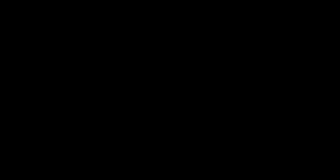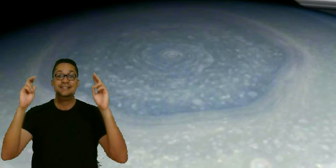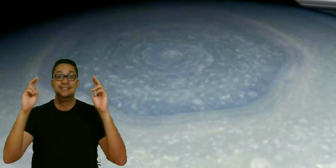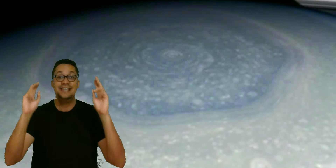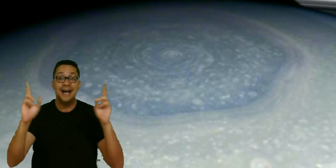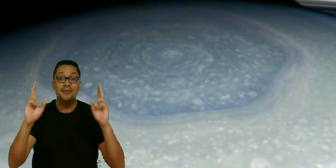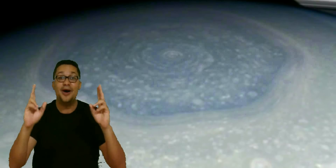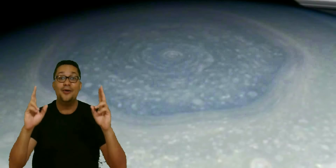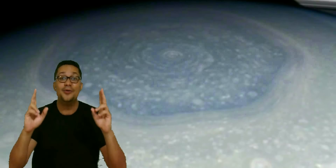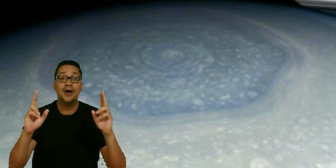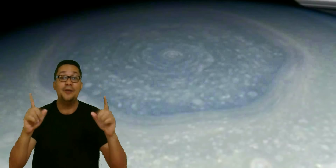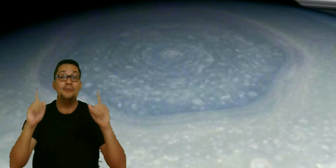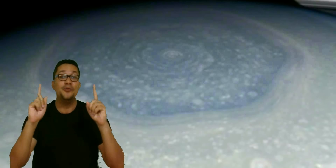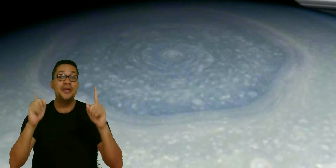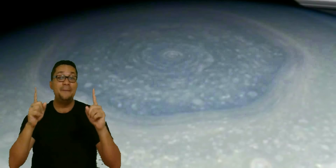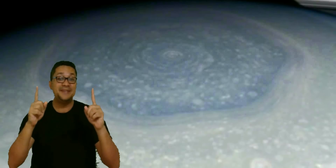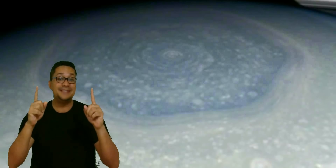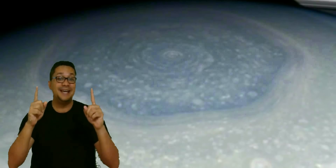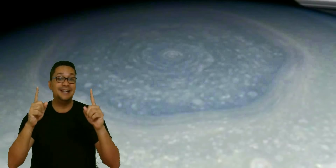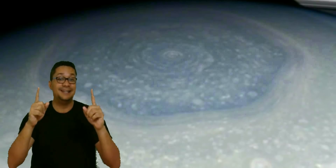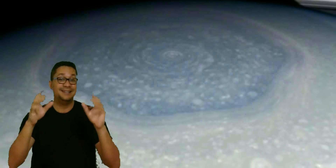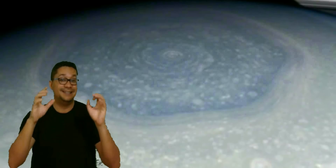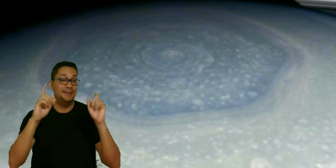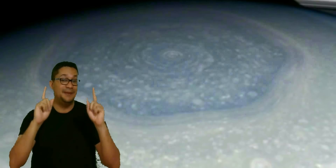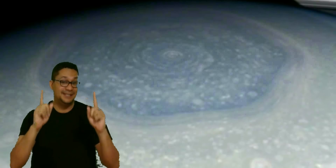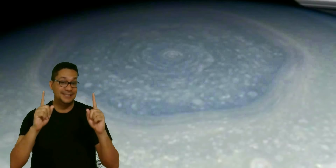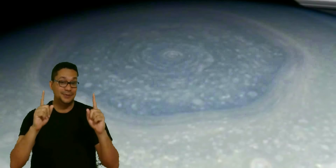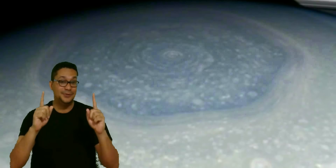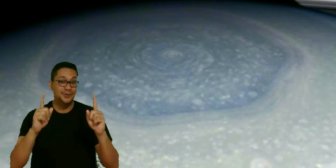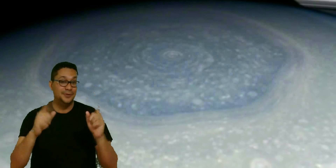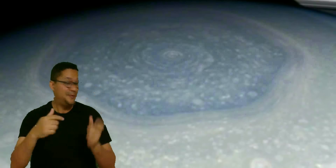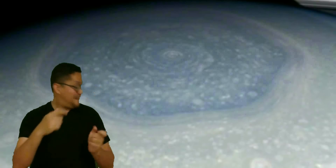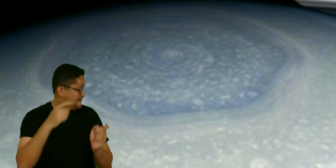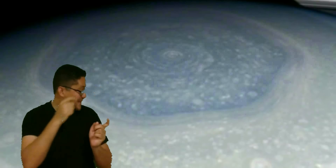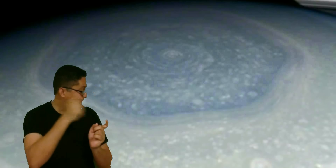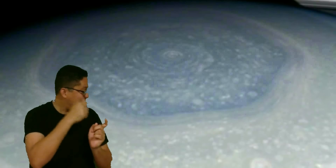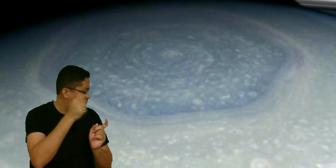Llegamos a un lugar muy especial del planeta Saturno. Miren eso.